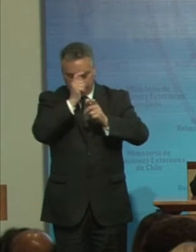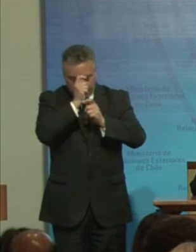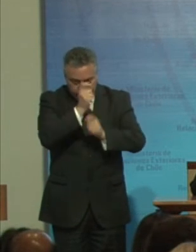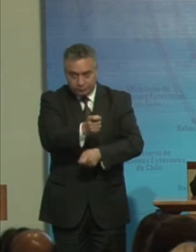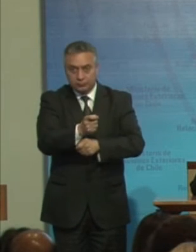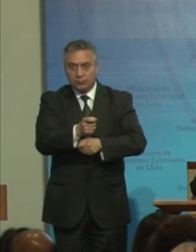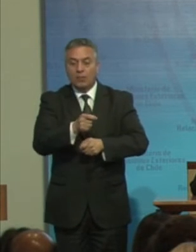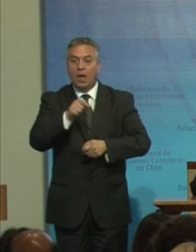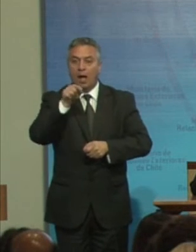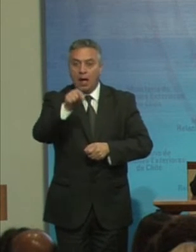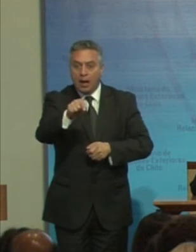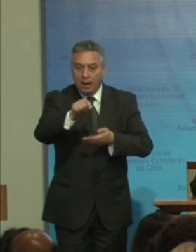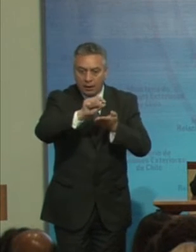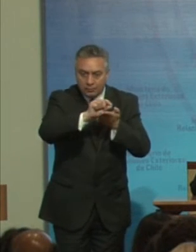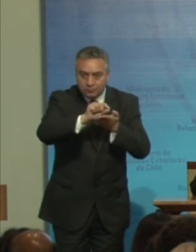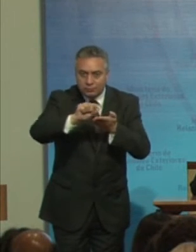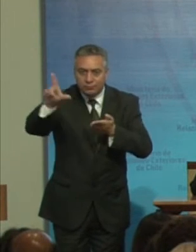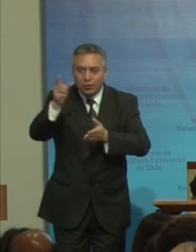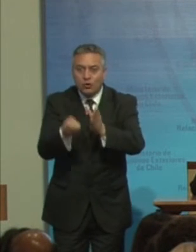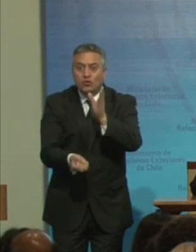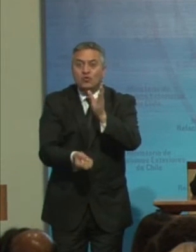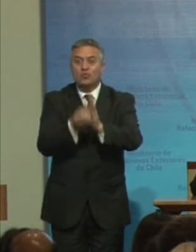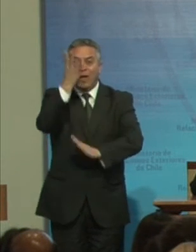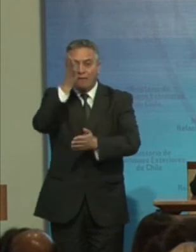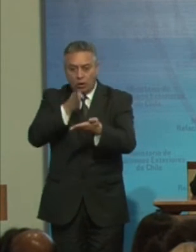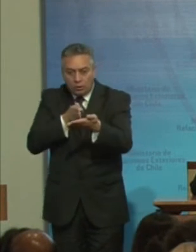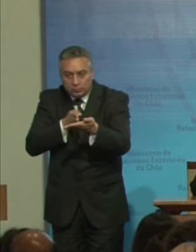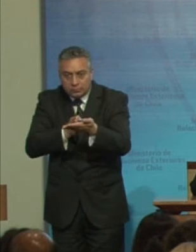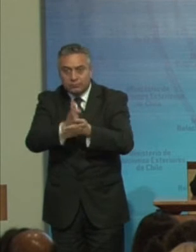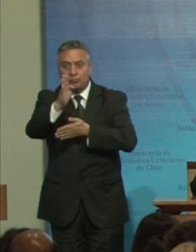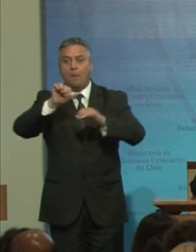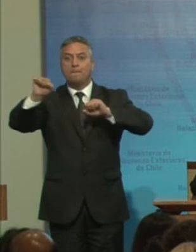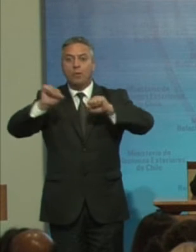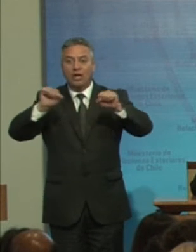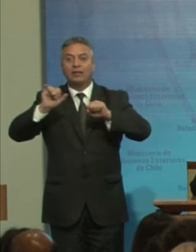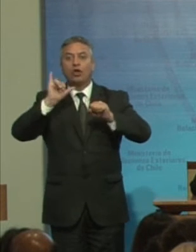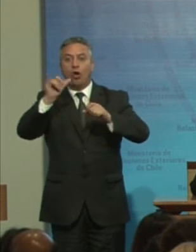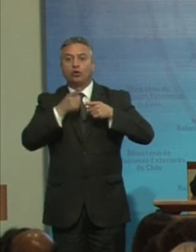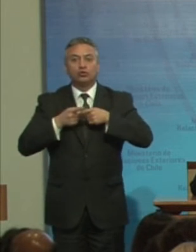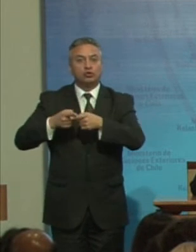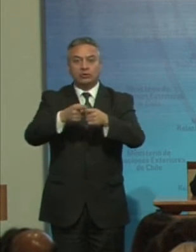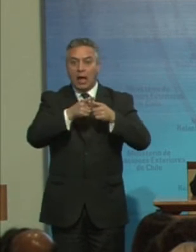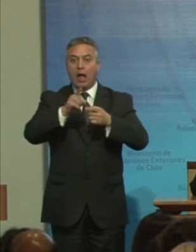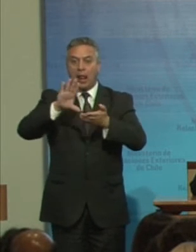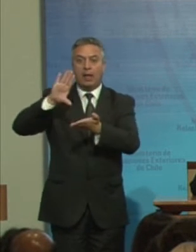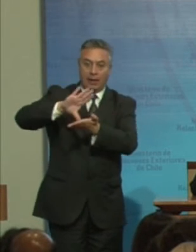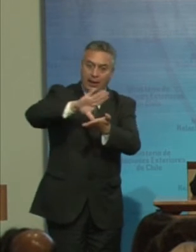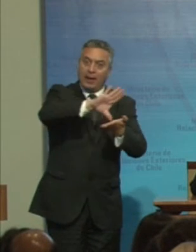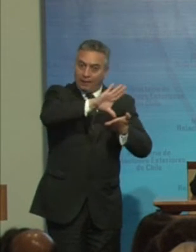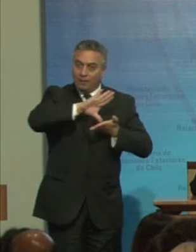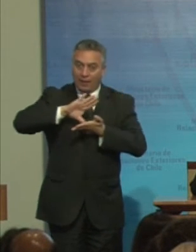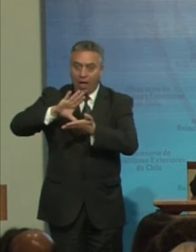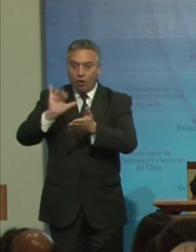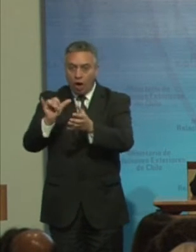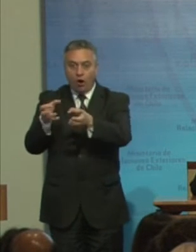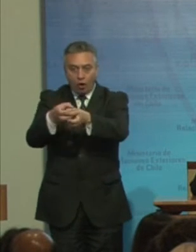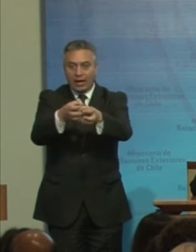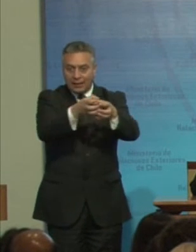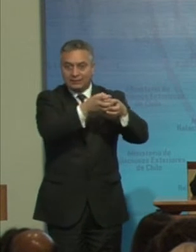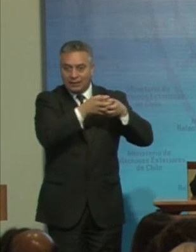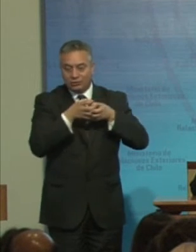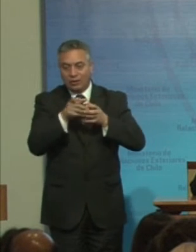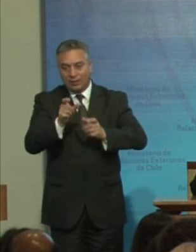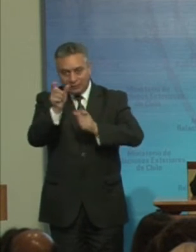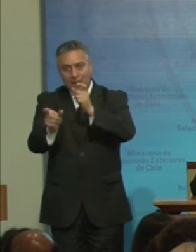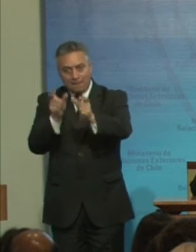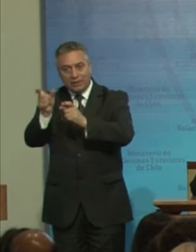a un Nuevo principio Y compromiso Político Y social Para los estados Y las organizaciones De